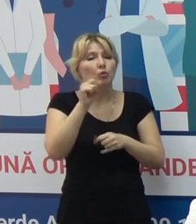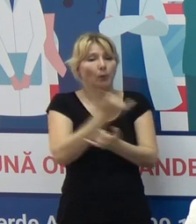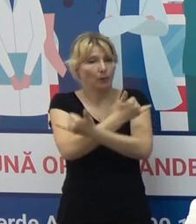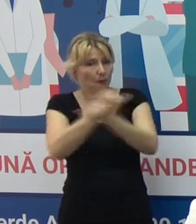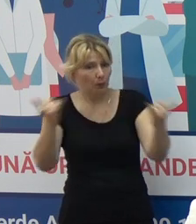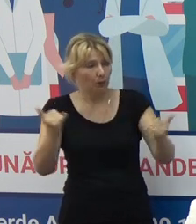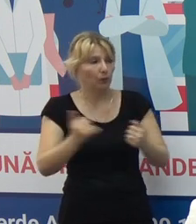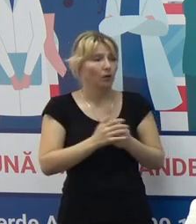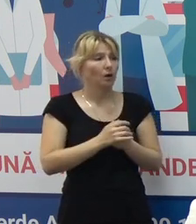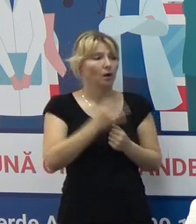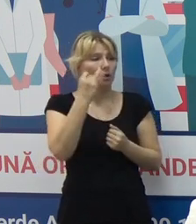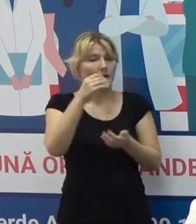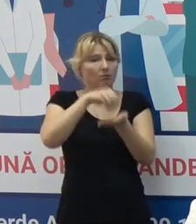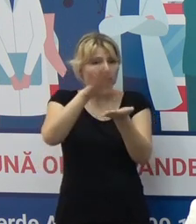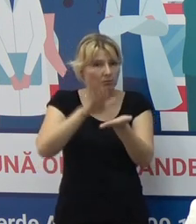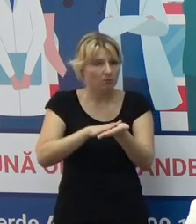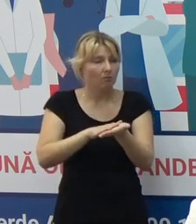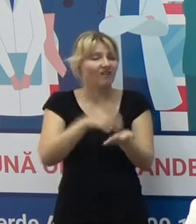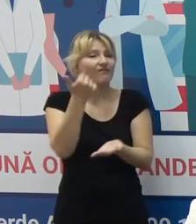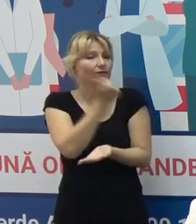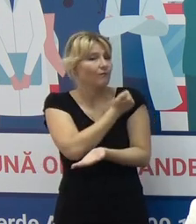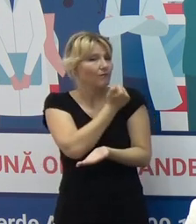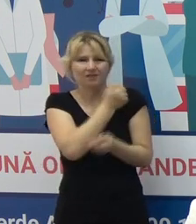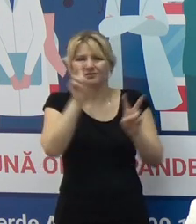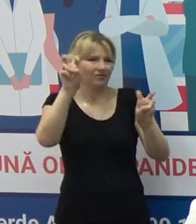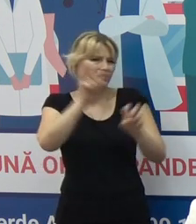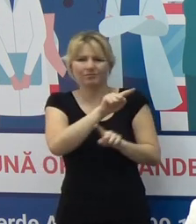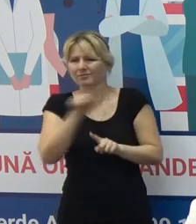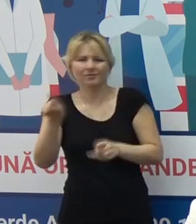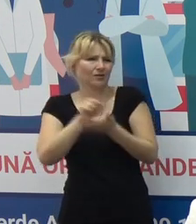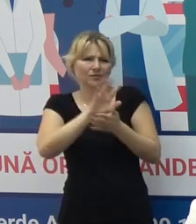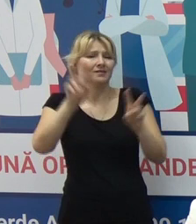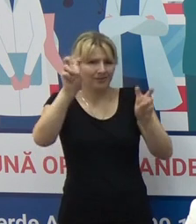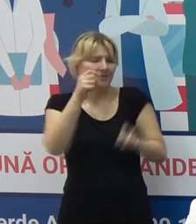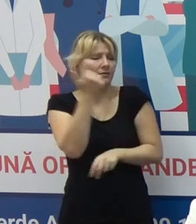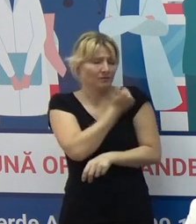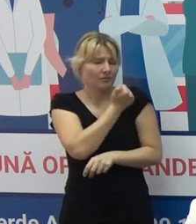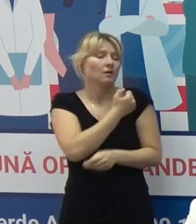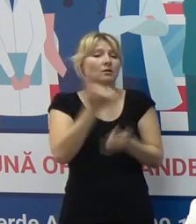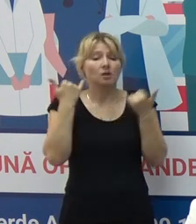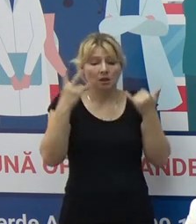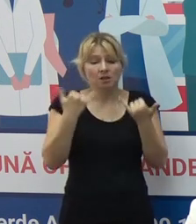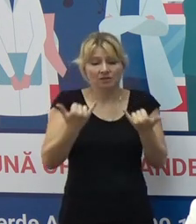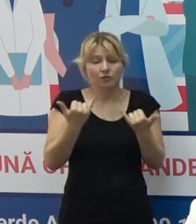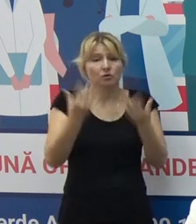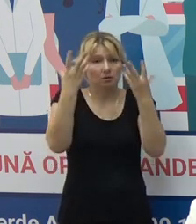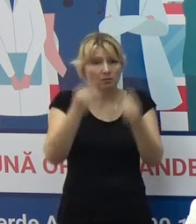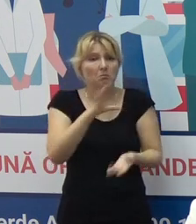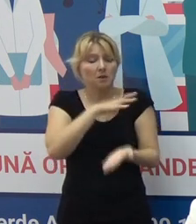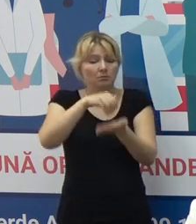inclusiv pentru toate tipurile de vaccinul anticovid, până la moment au fost